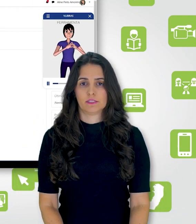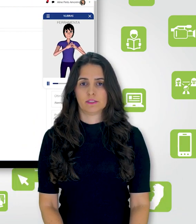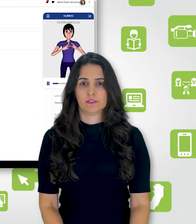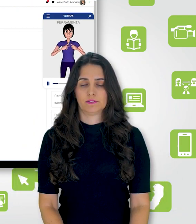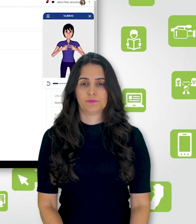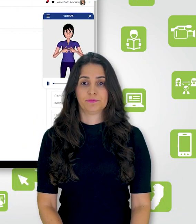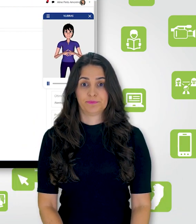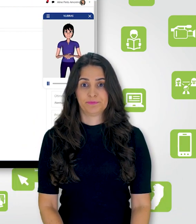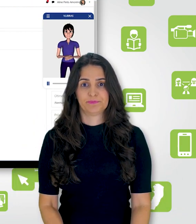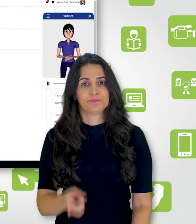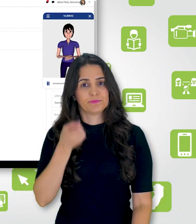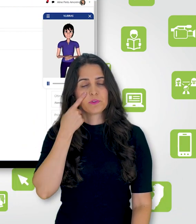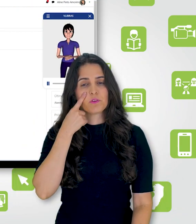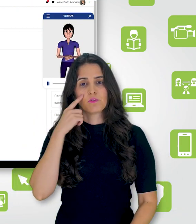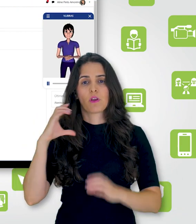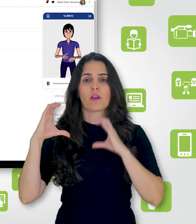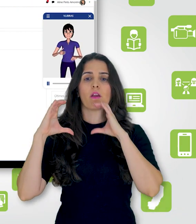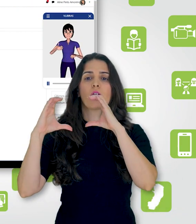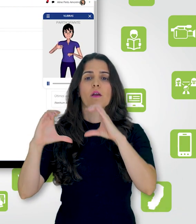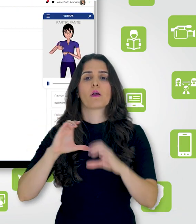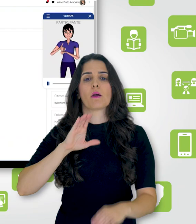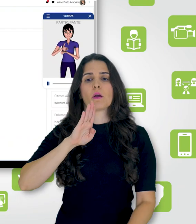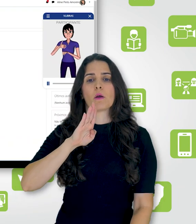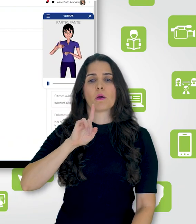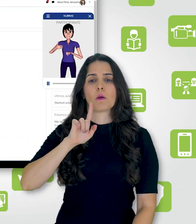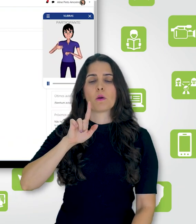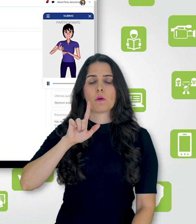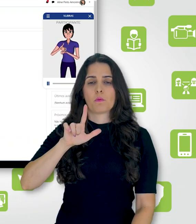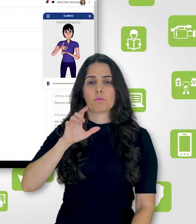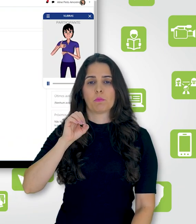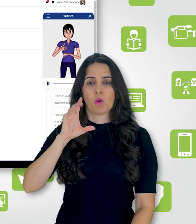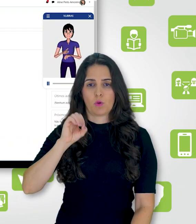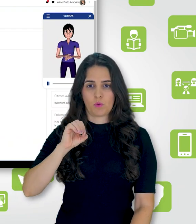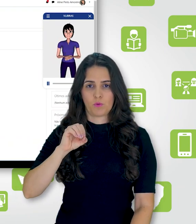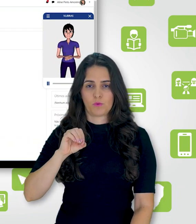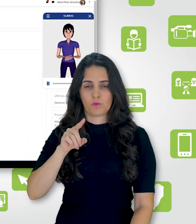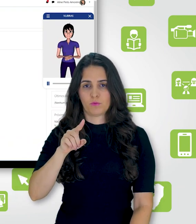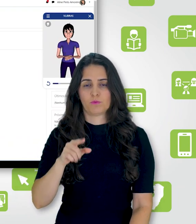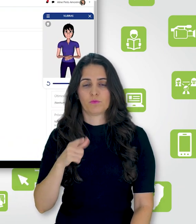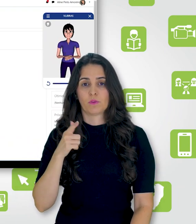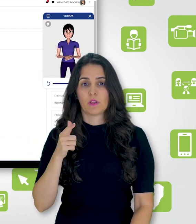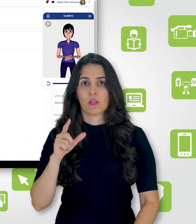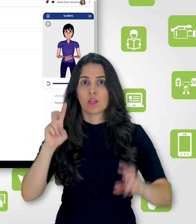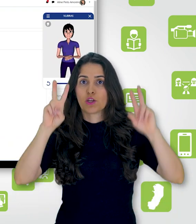blocos. Então, vejam que ele traduz o título do bloco.